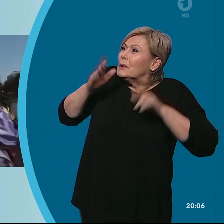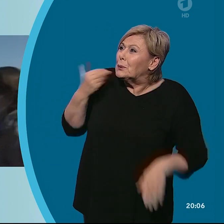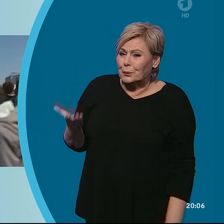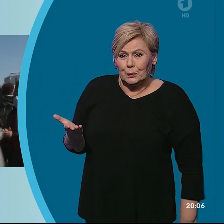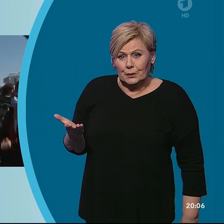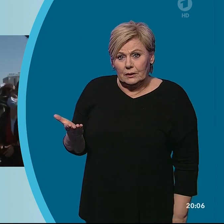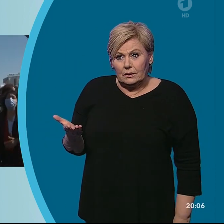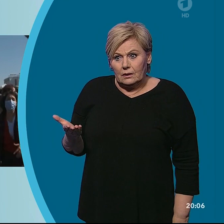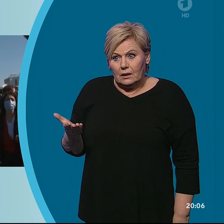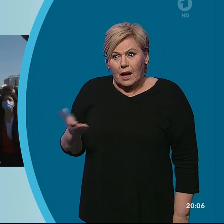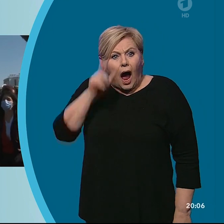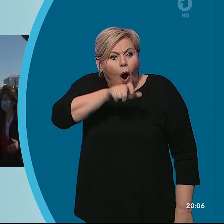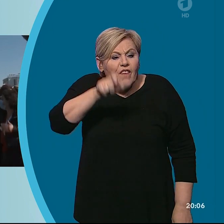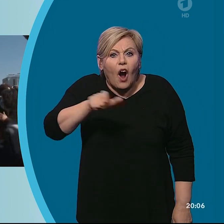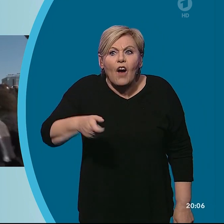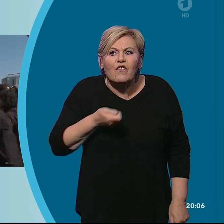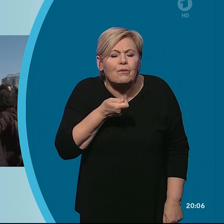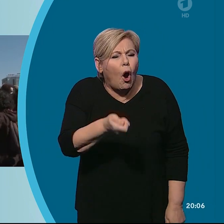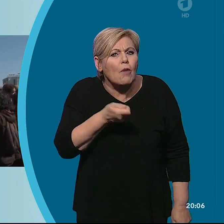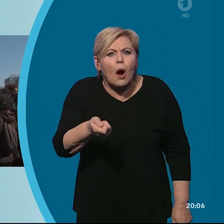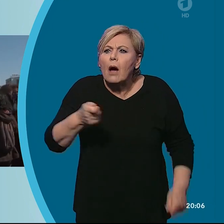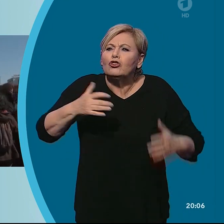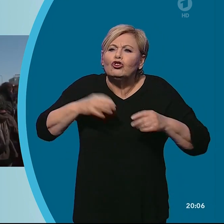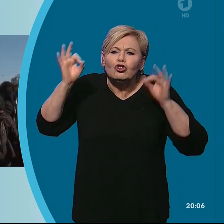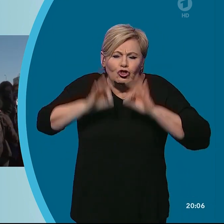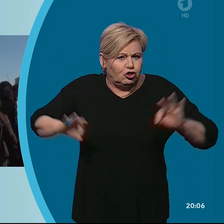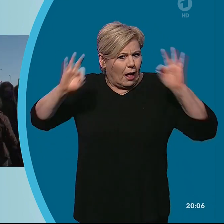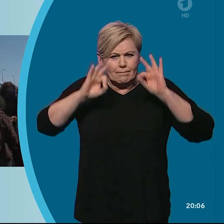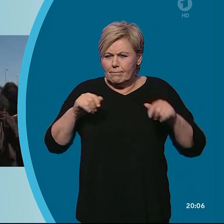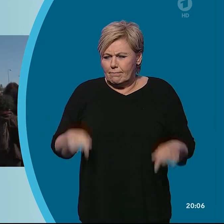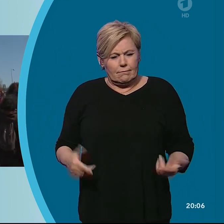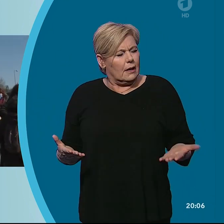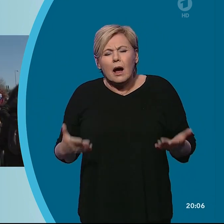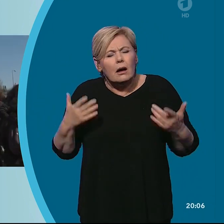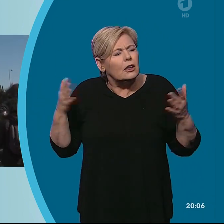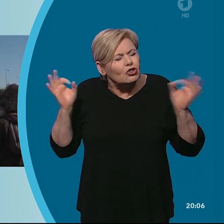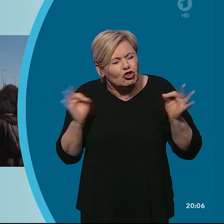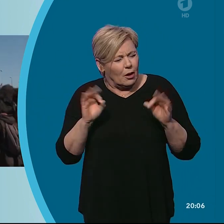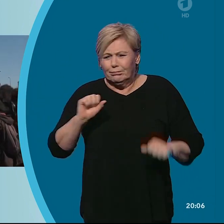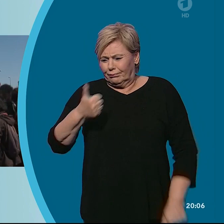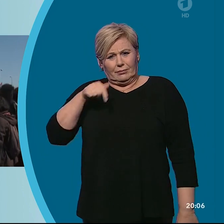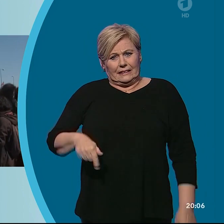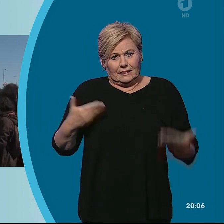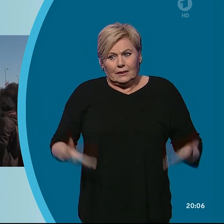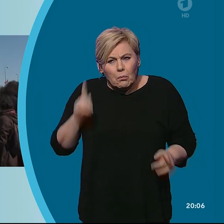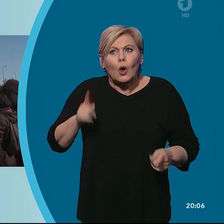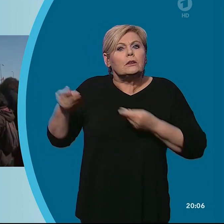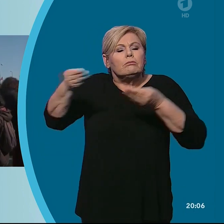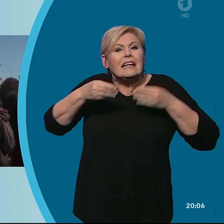Die Morde an Frauen steigen immer weiter. Wir sind an einem absoluten Tiefpunkt angelangt. Sie hätten darüber sprechen müssen, wie man die Istanbul-Konvention